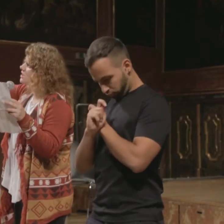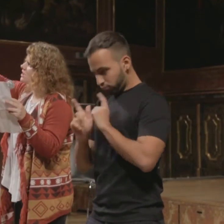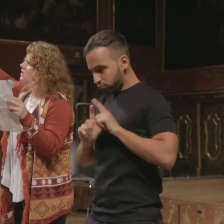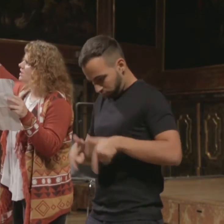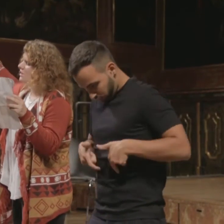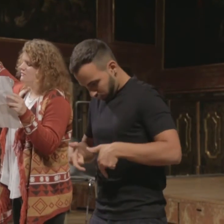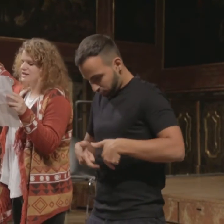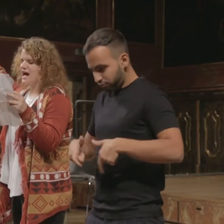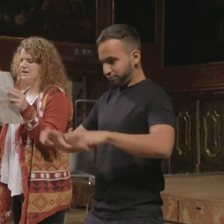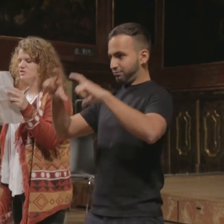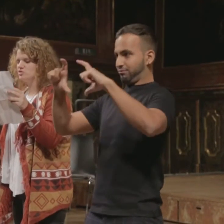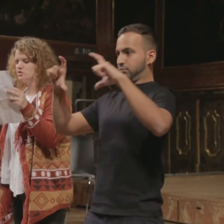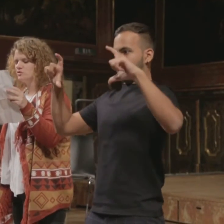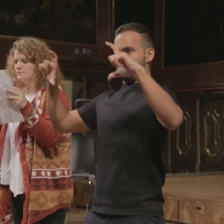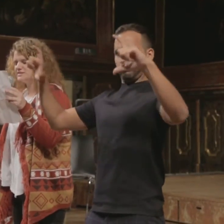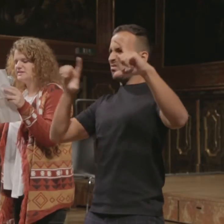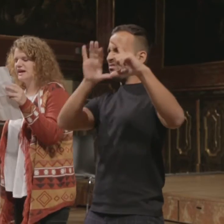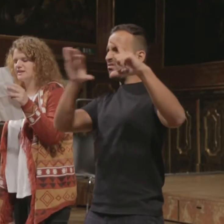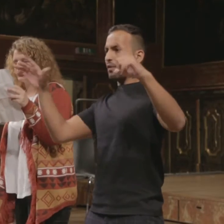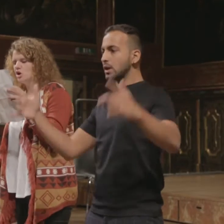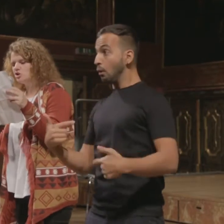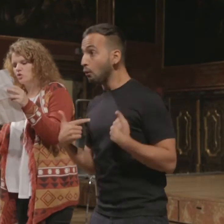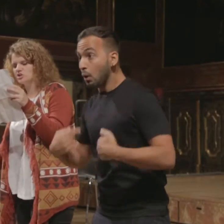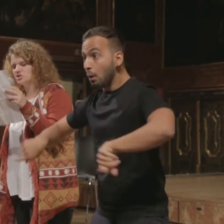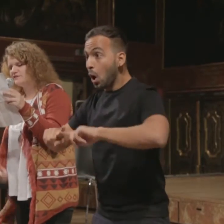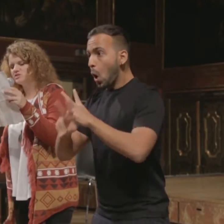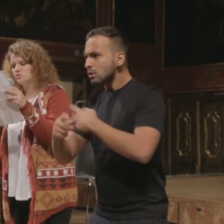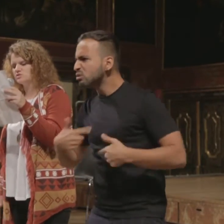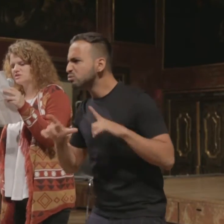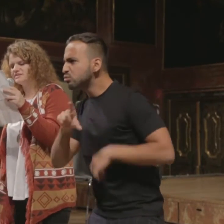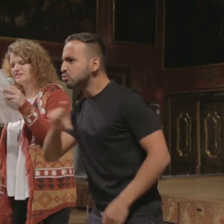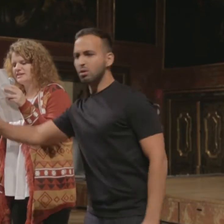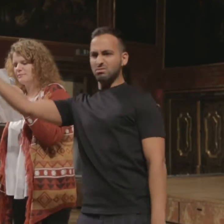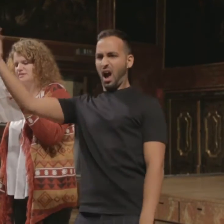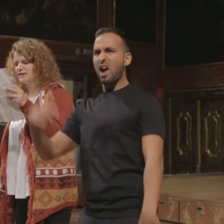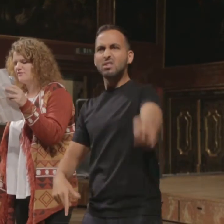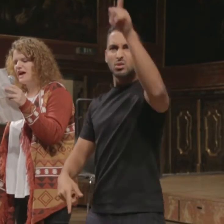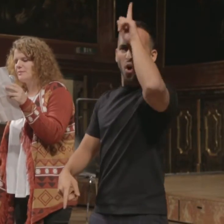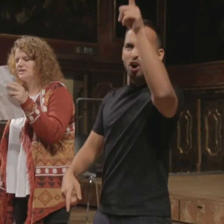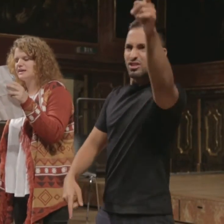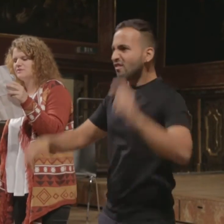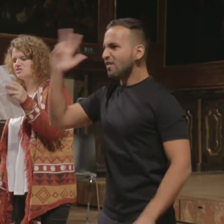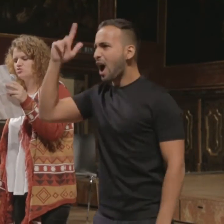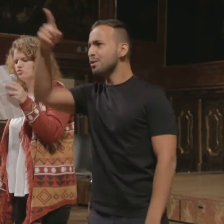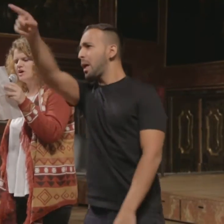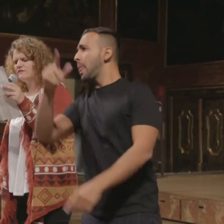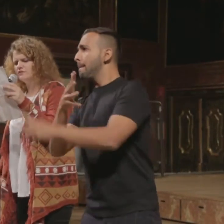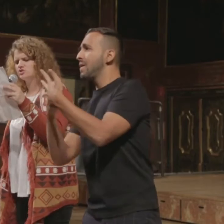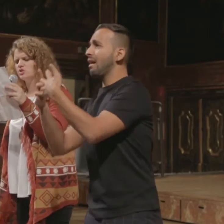wir tragen keine Schuld. Das sind die anderen, die Deutschen, die Franzosen und ganz sicher die Amis. Aber wir haben mit all dem nichts zu tun. Wir wissen doch